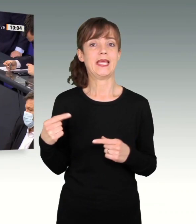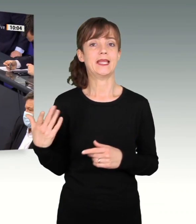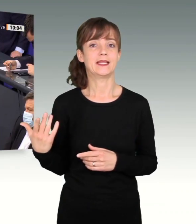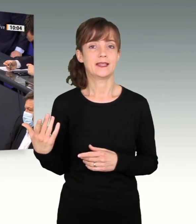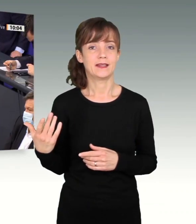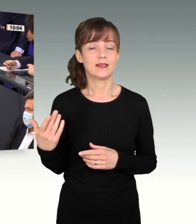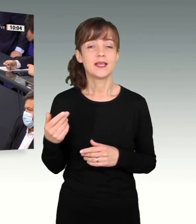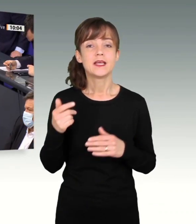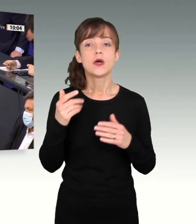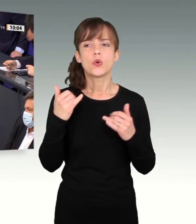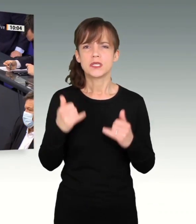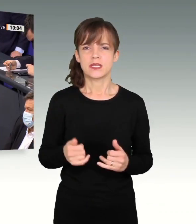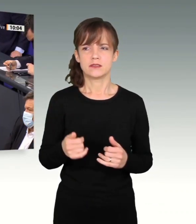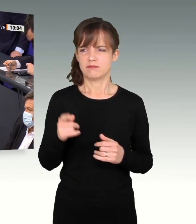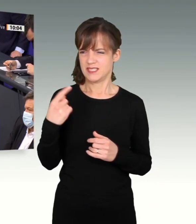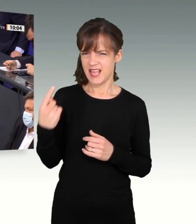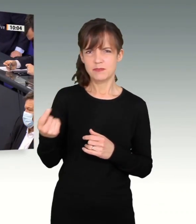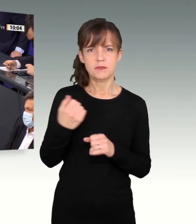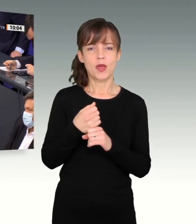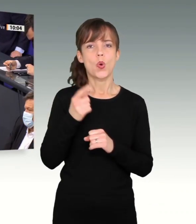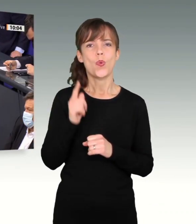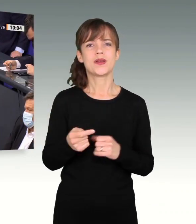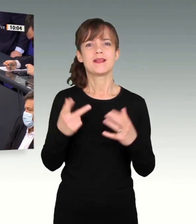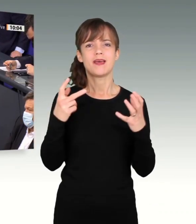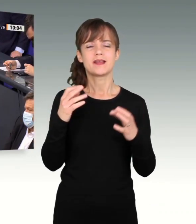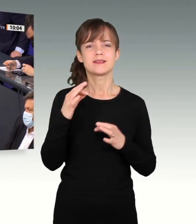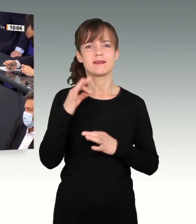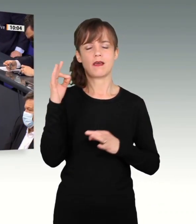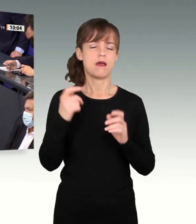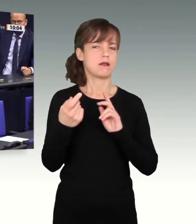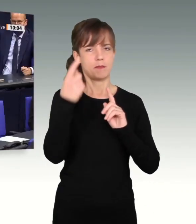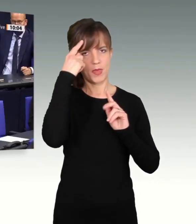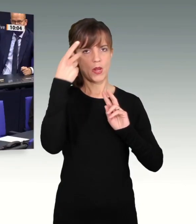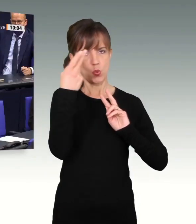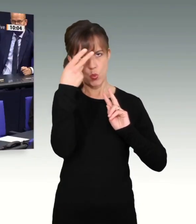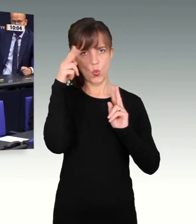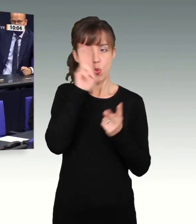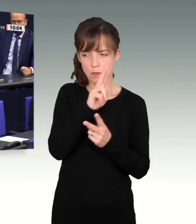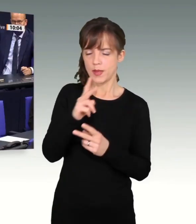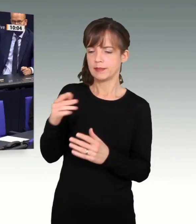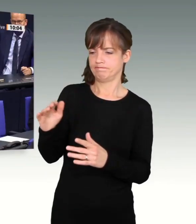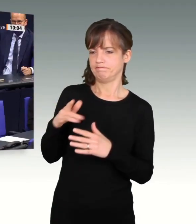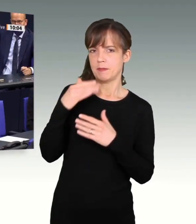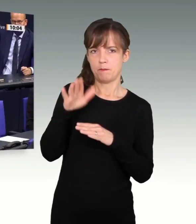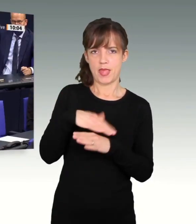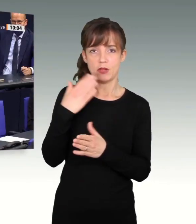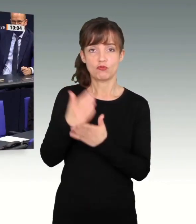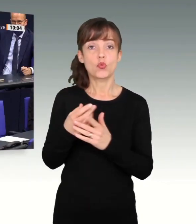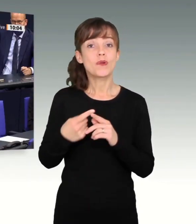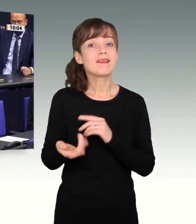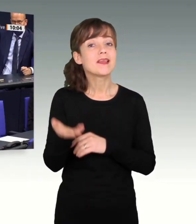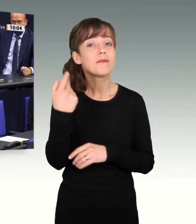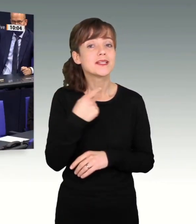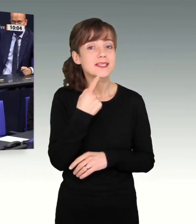Also, dass Sie eine 180-Grad-Wende machen, das ist schon mal sehr, sehr eindeutig. Das Zweite, das, was ich damals gesagt habe, war sehr